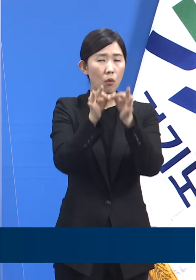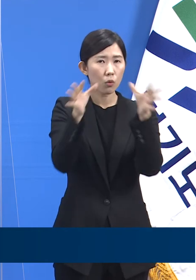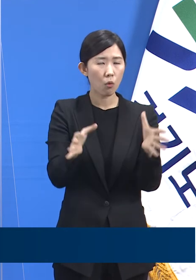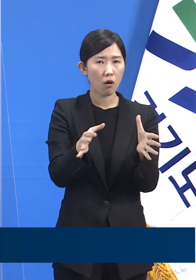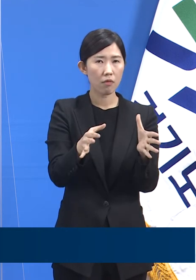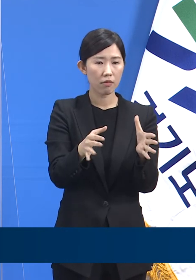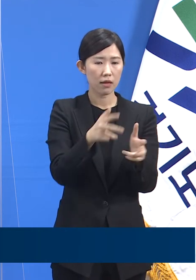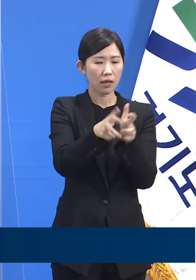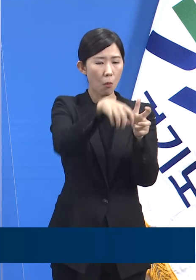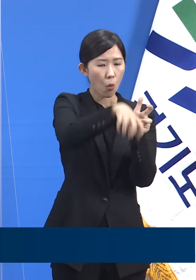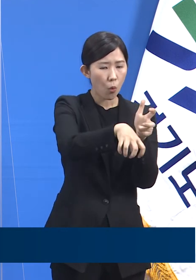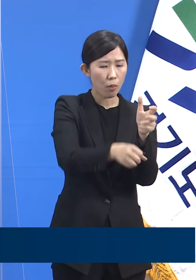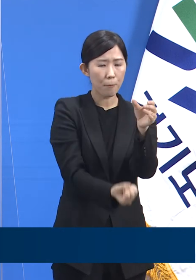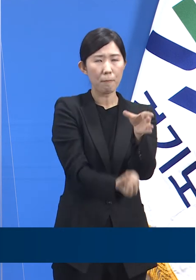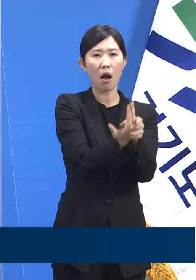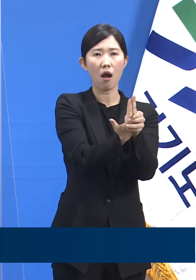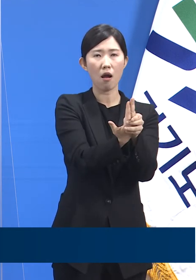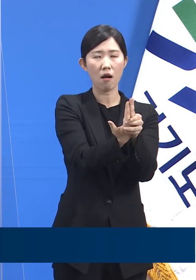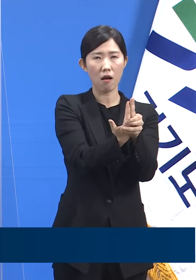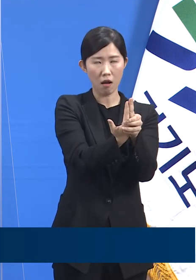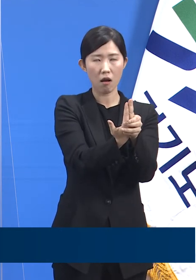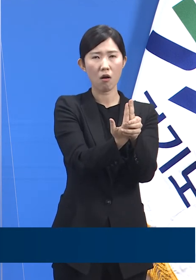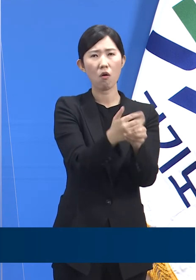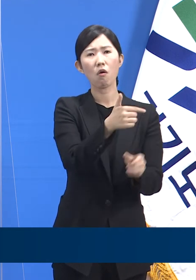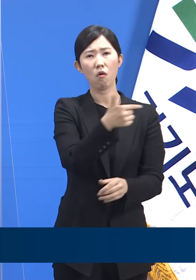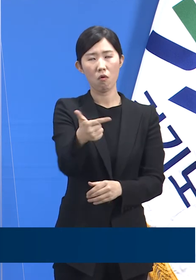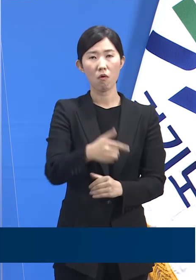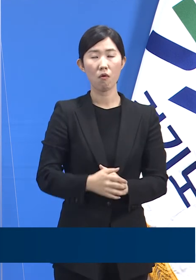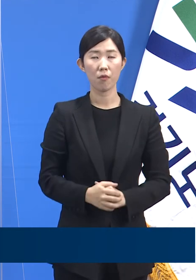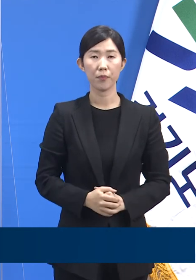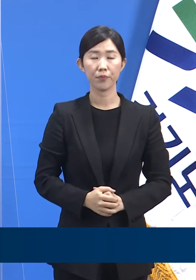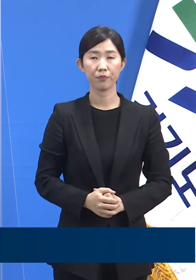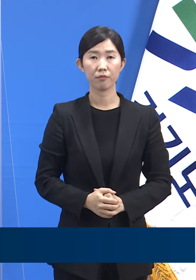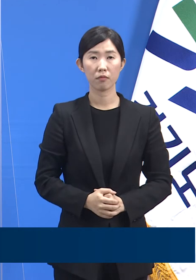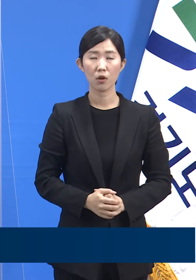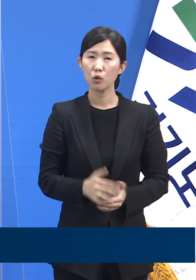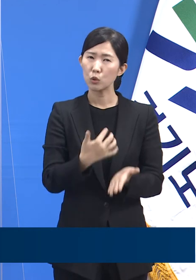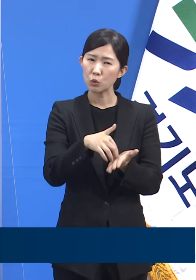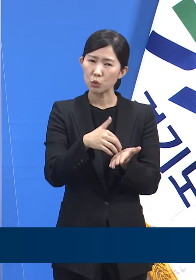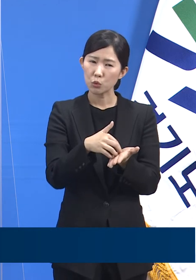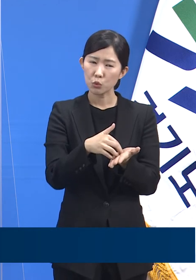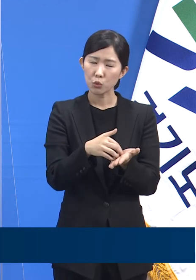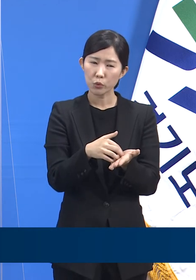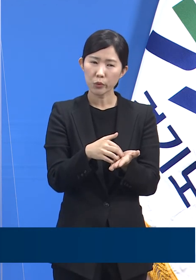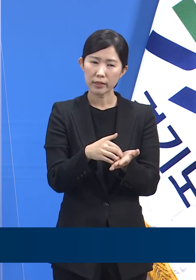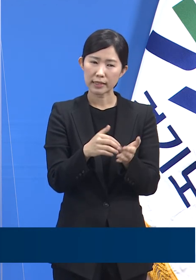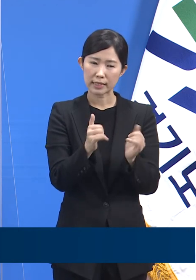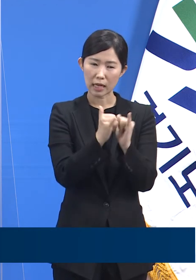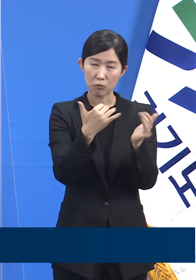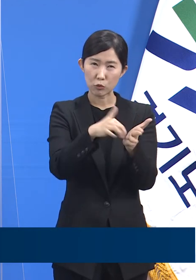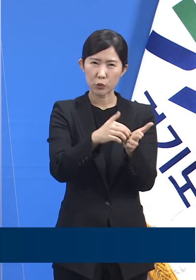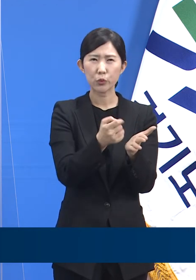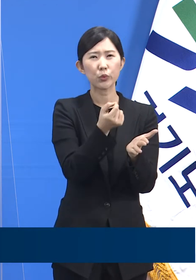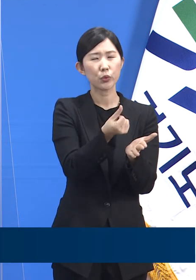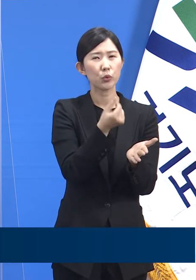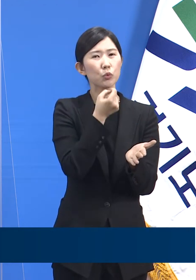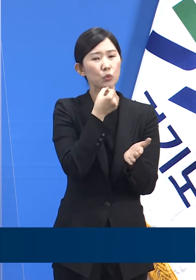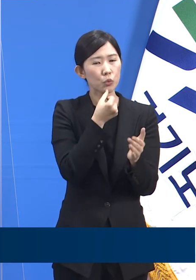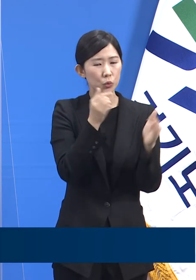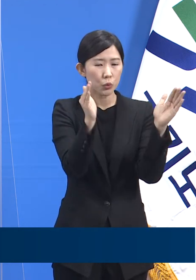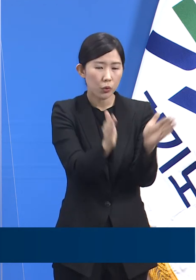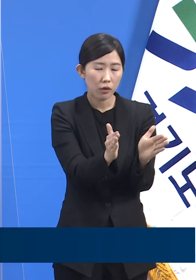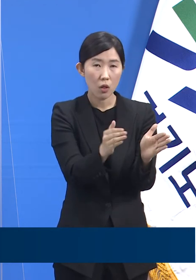지난주 브리핑에서 설명드린 바 있습니다. 대체로 작은 규모의 사업장이 많고 기숙사 등